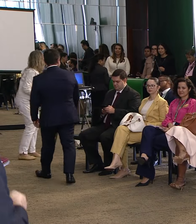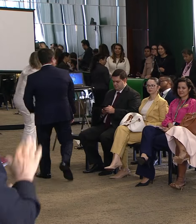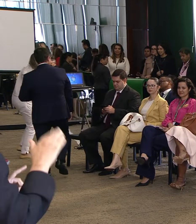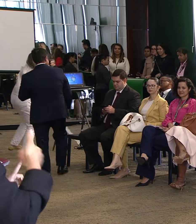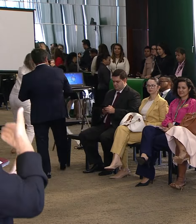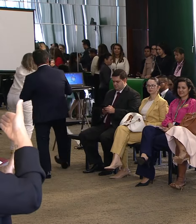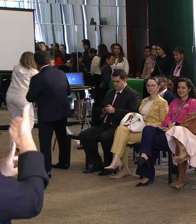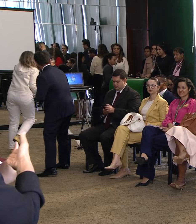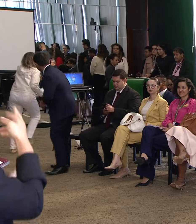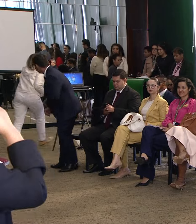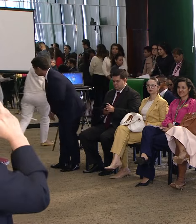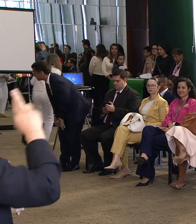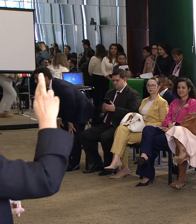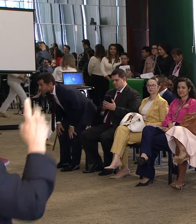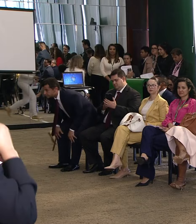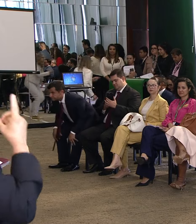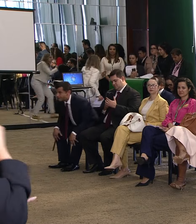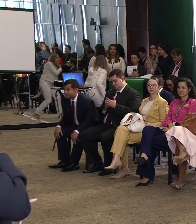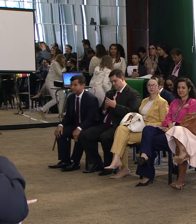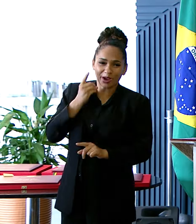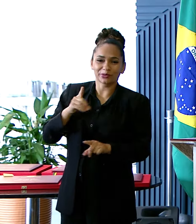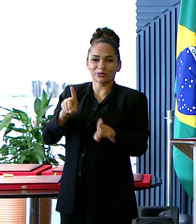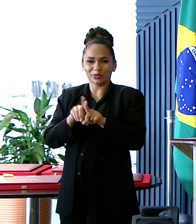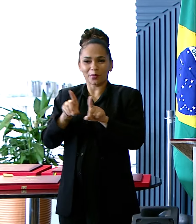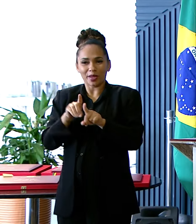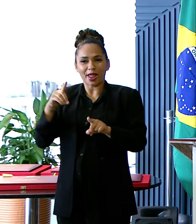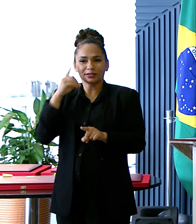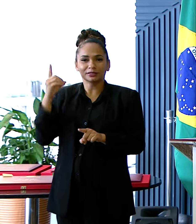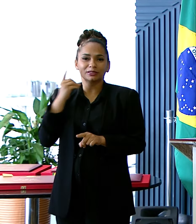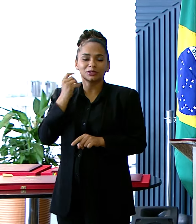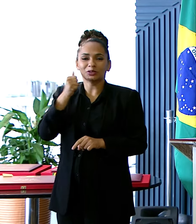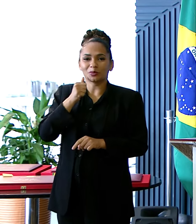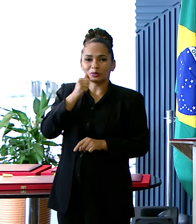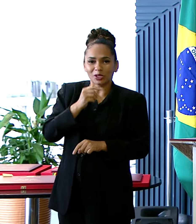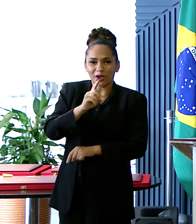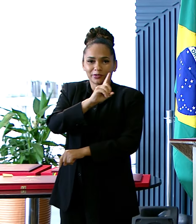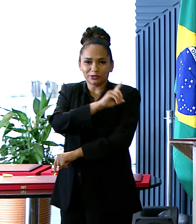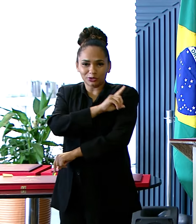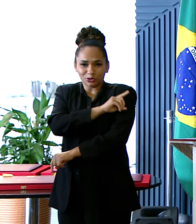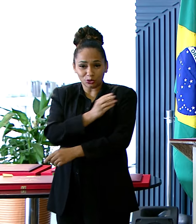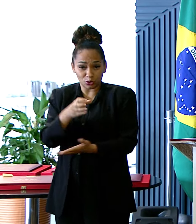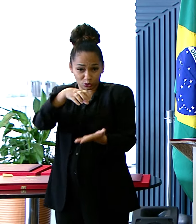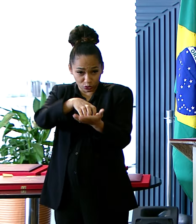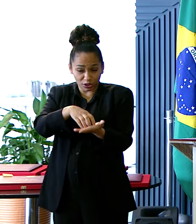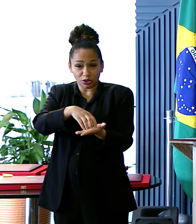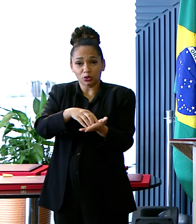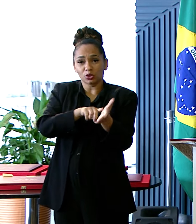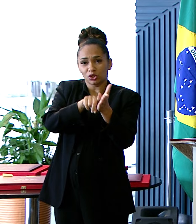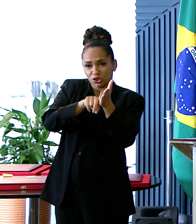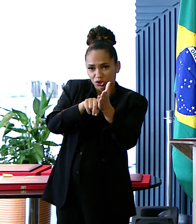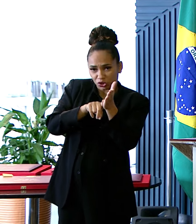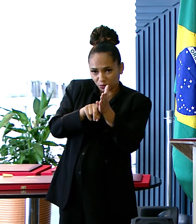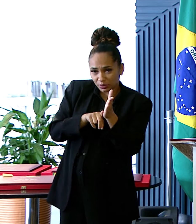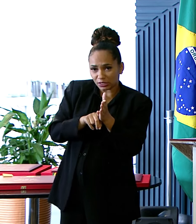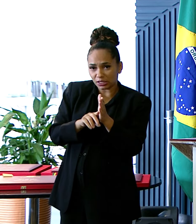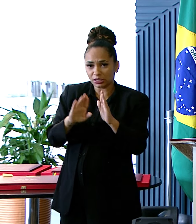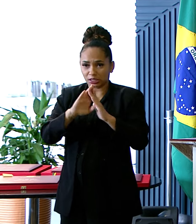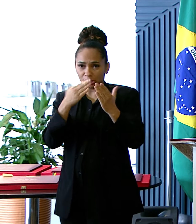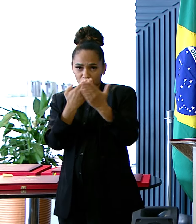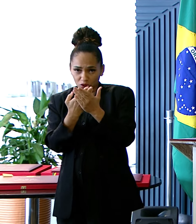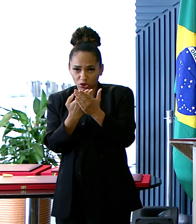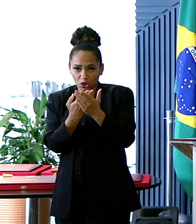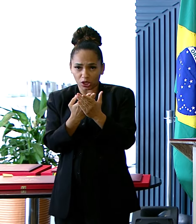Excelentíssimos senhores deputados e deputadas Senhora diretora do Centro de Pesquisa Clínica Da Escola de Ginecologia e